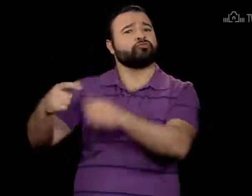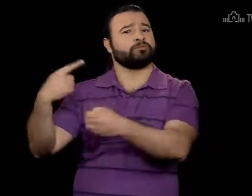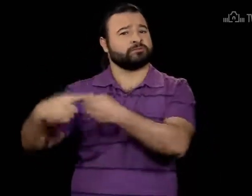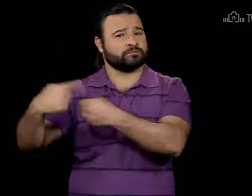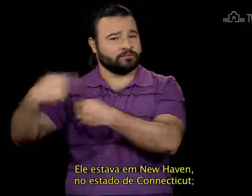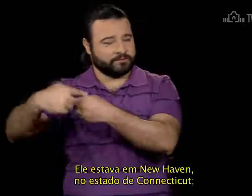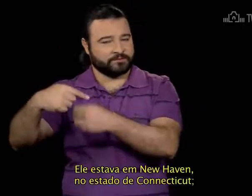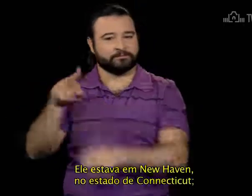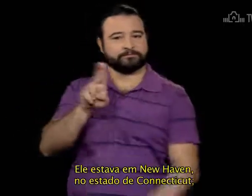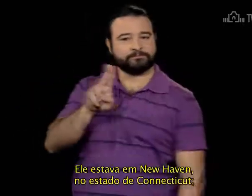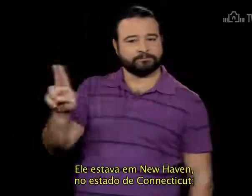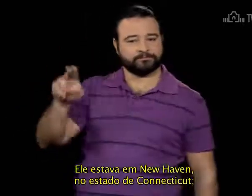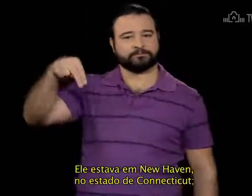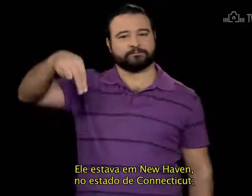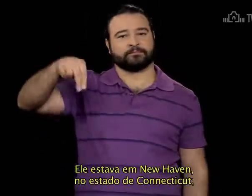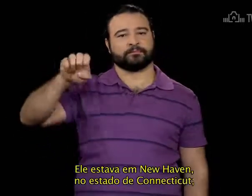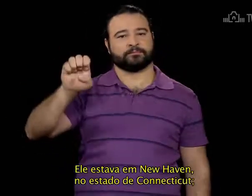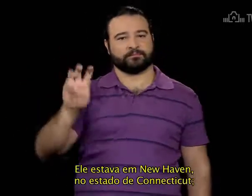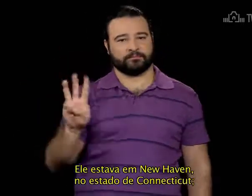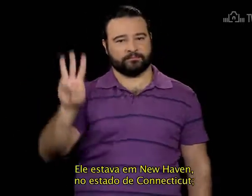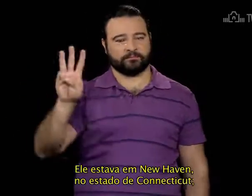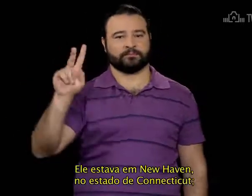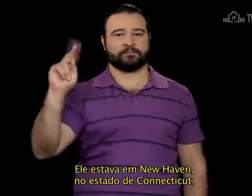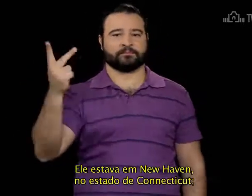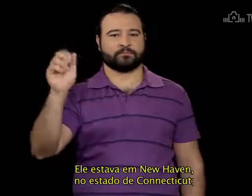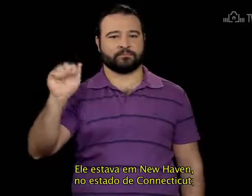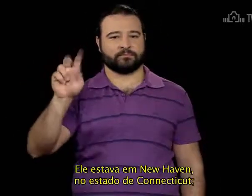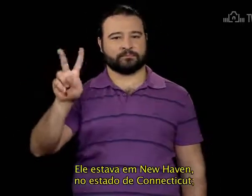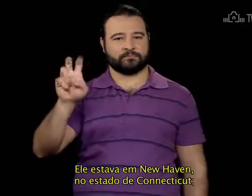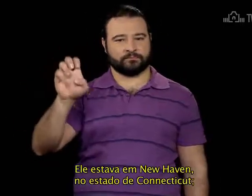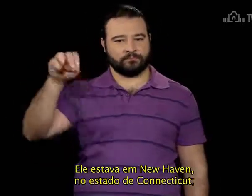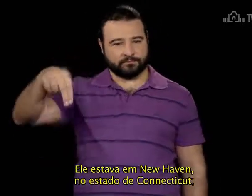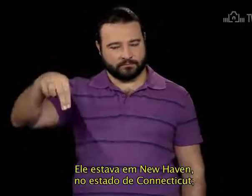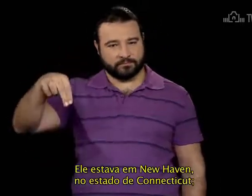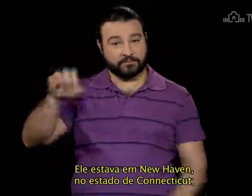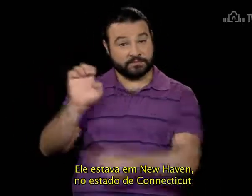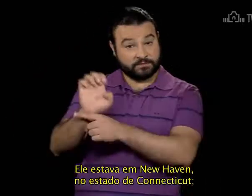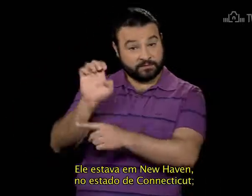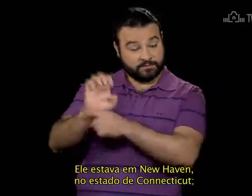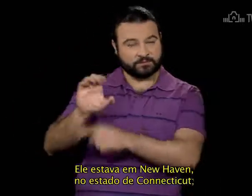Ele estava Em New Haven No estado De Connecticut